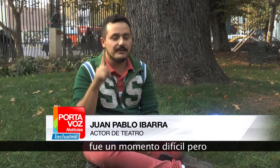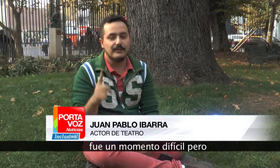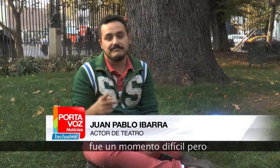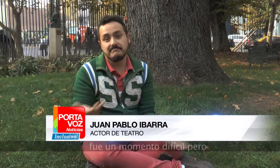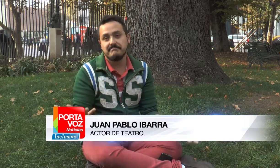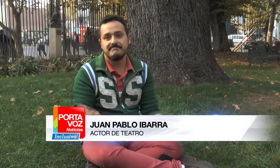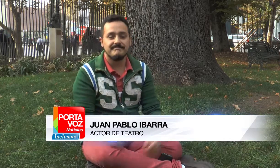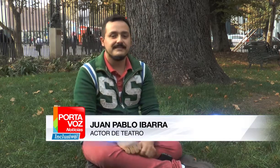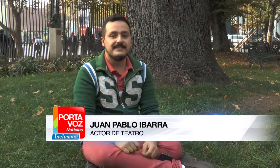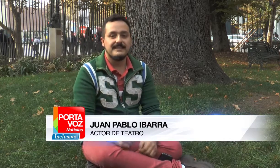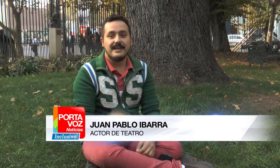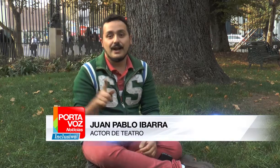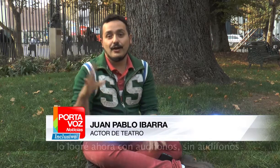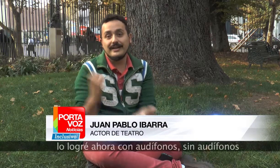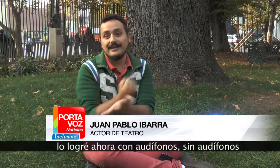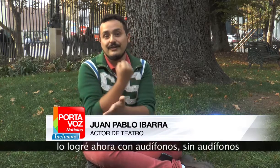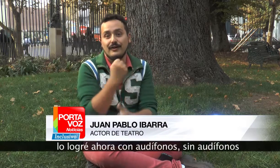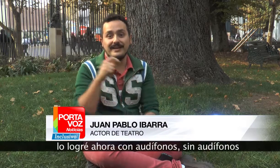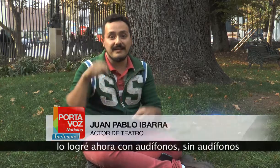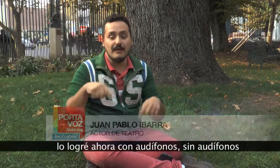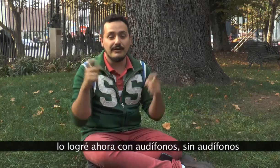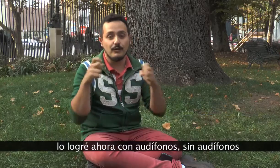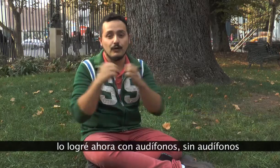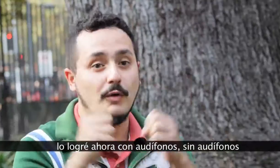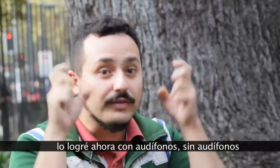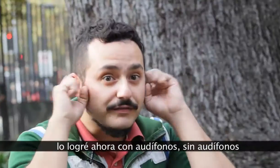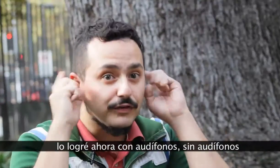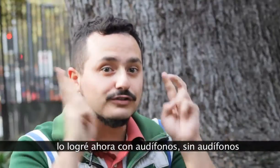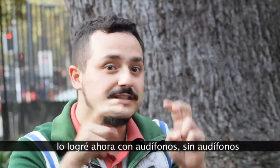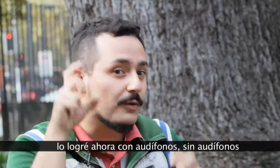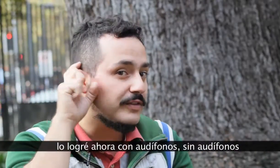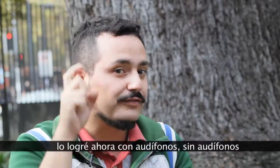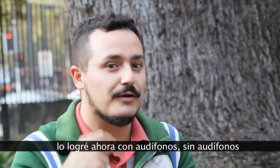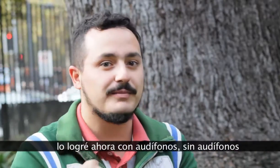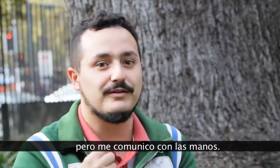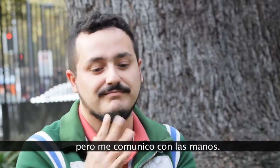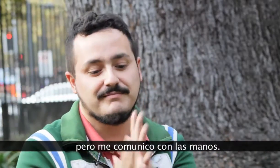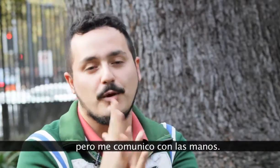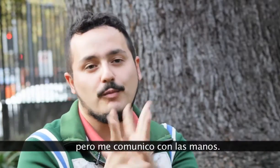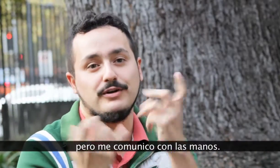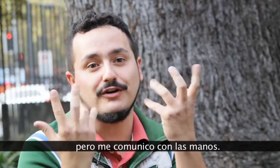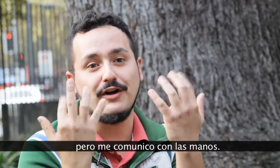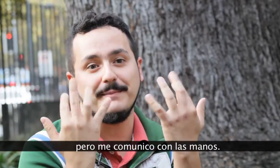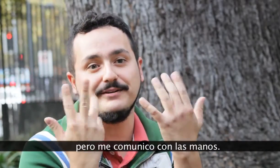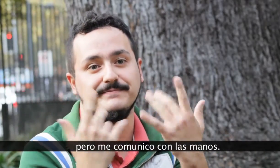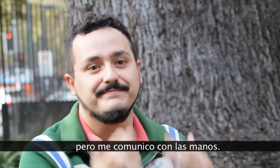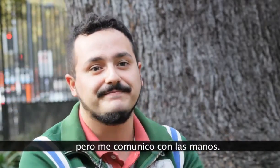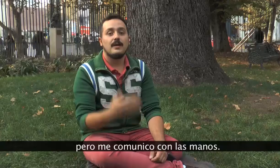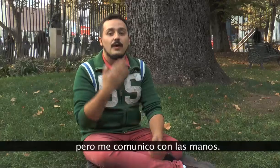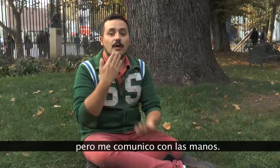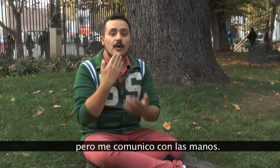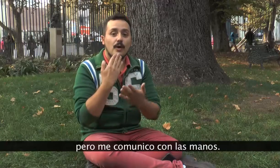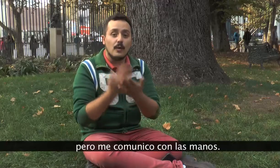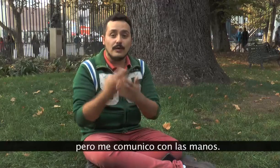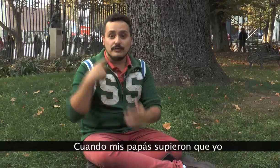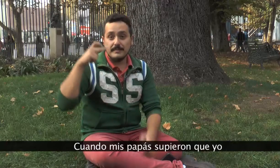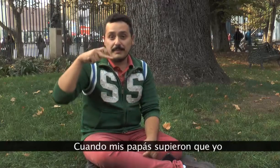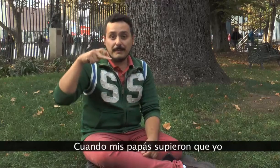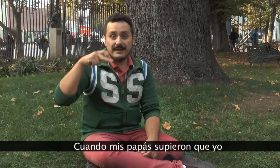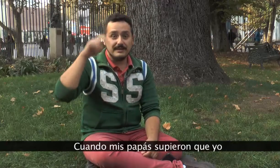pero es lo que logré ahora con audífono o sin audífono, pero me comunico con las manos. Cuando mis papás